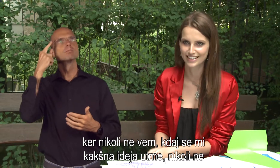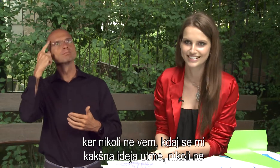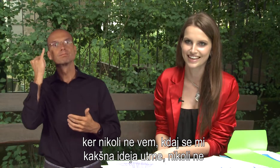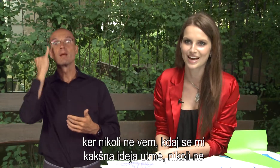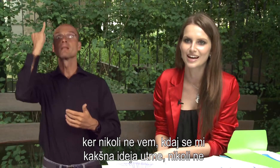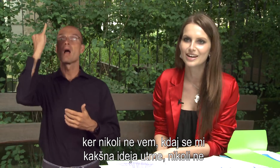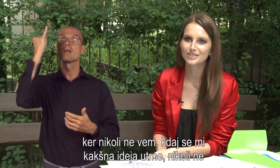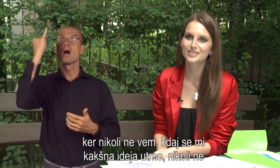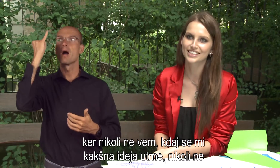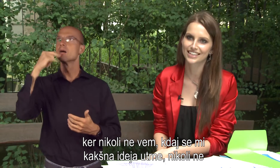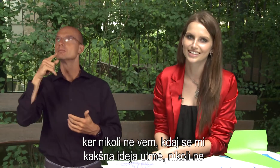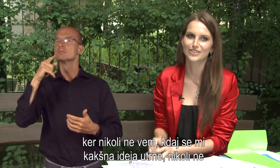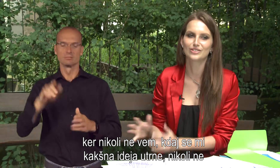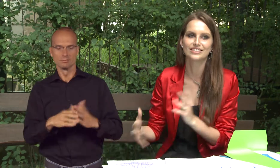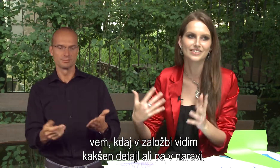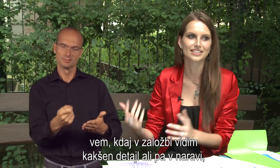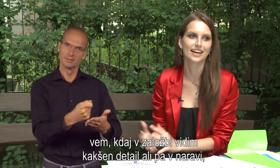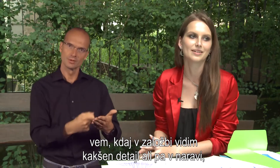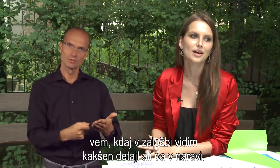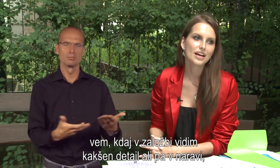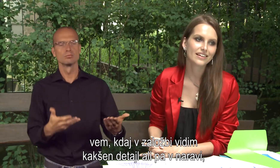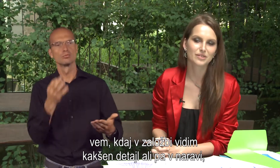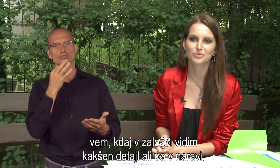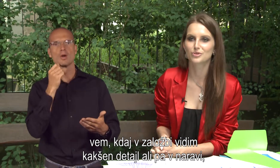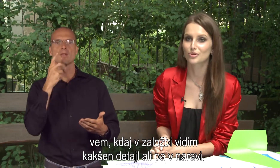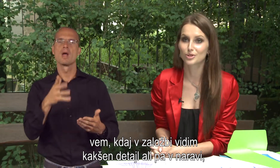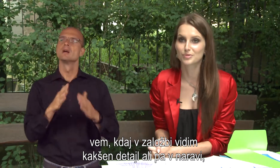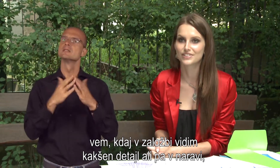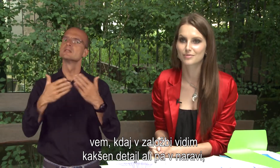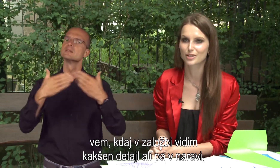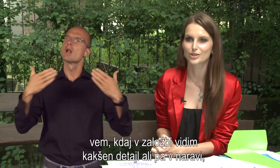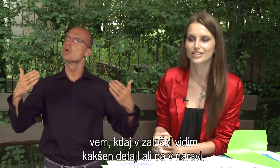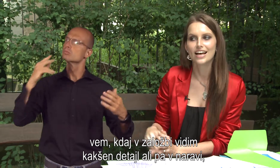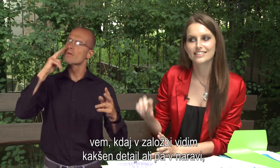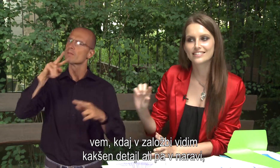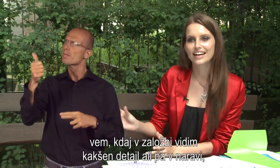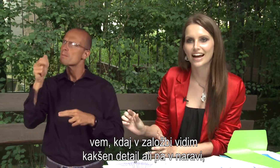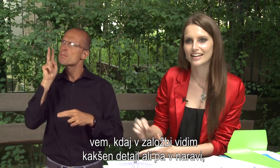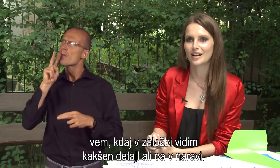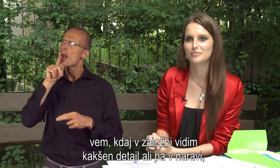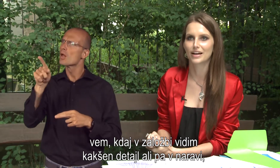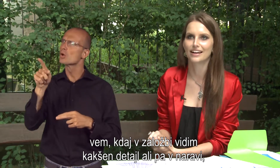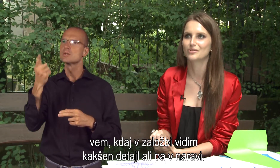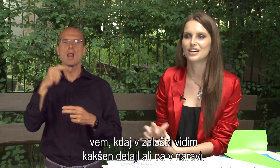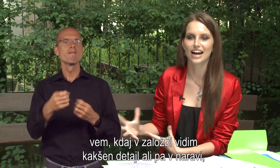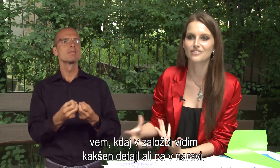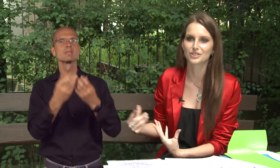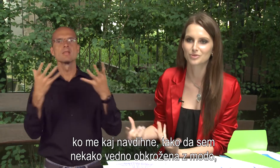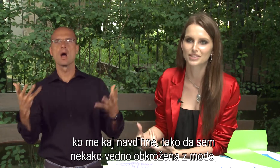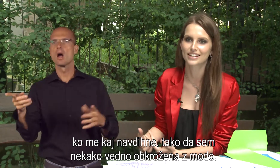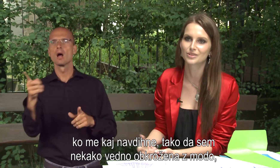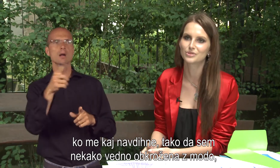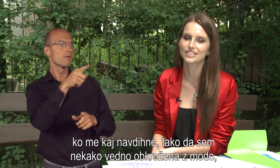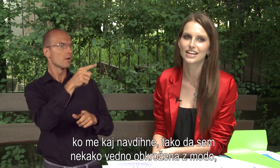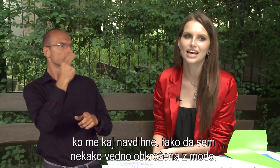kakšna ideja utrne. Nikoli ne vem, kdaj v zložbi vidim kakšen detalj ali pa v naravi,